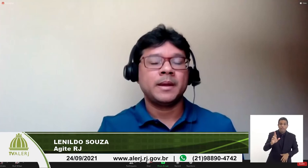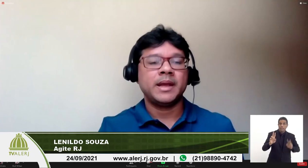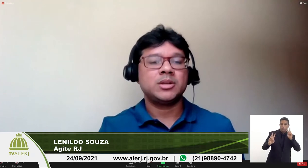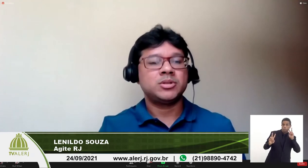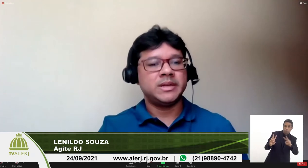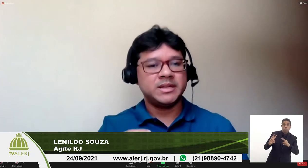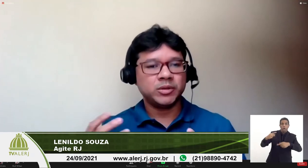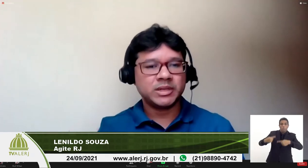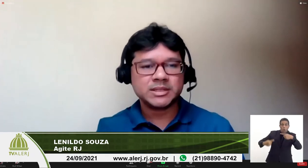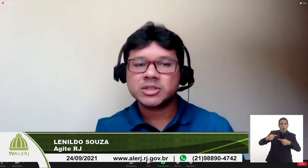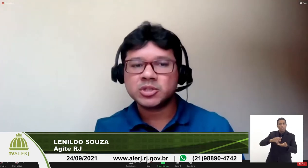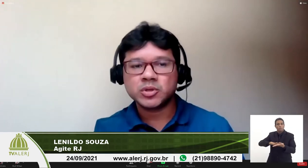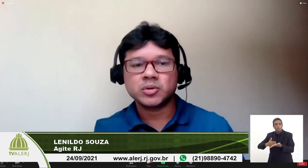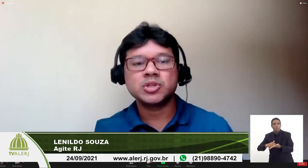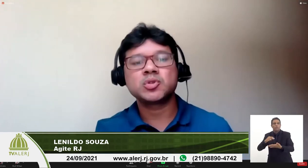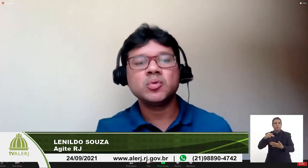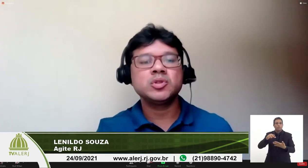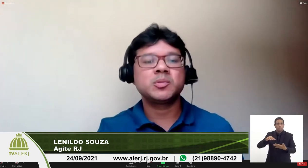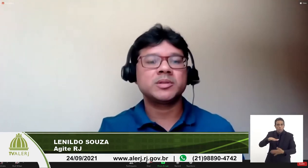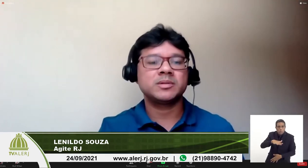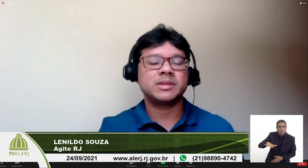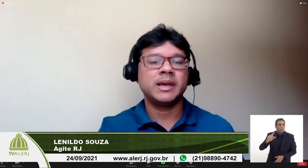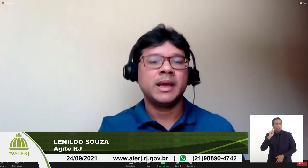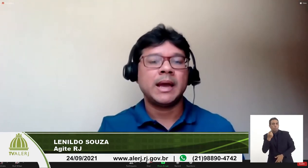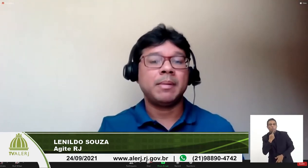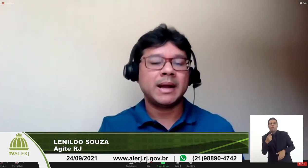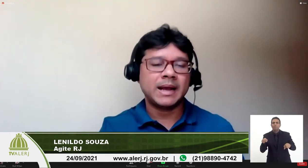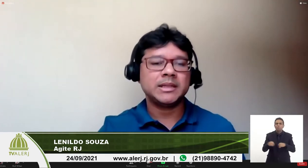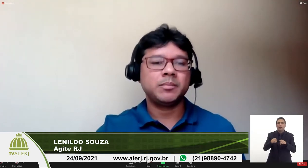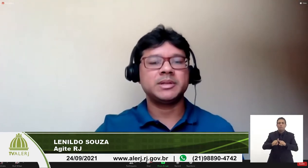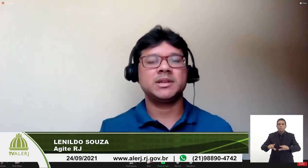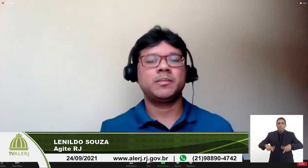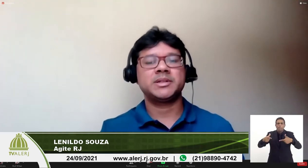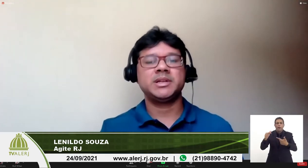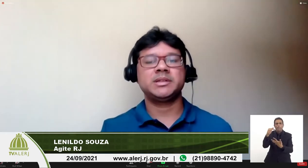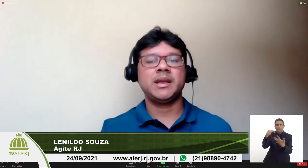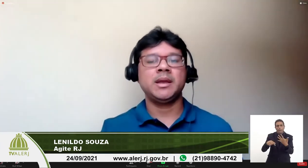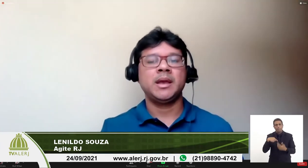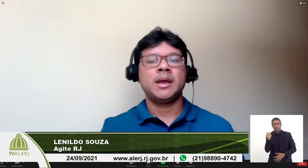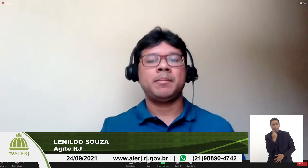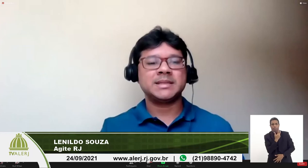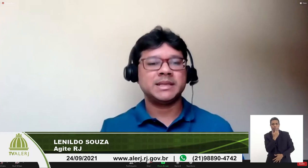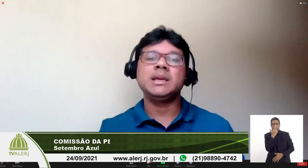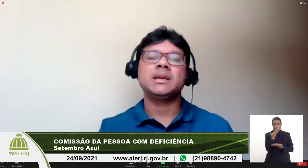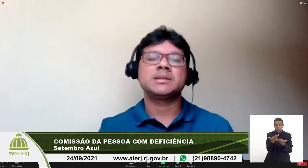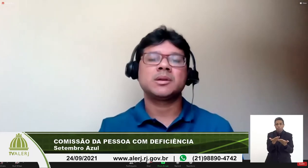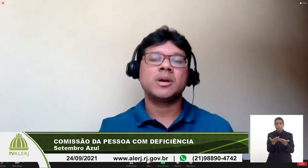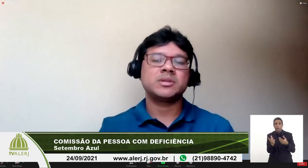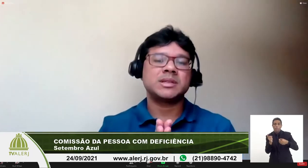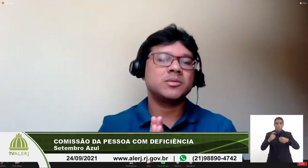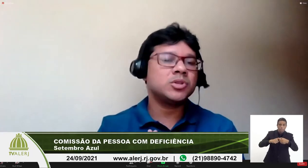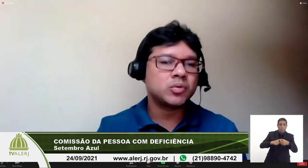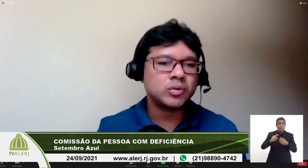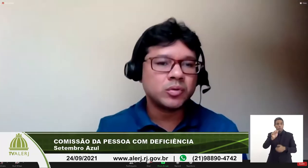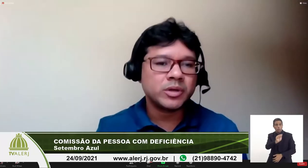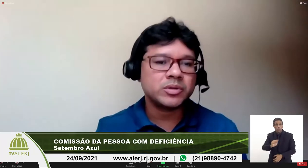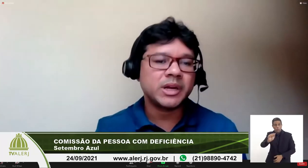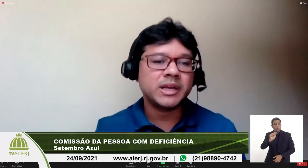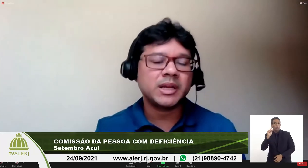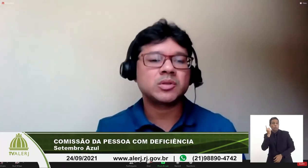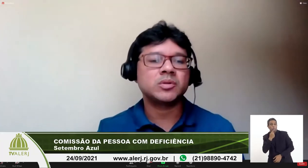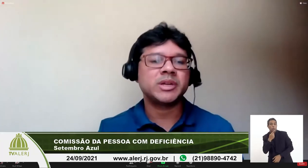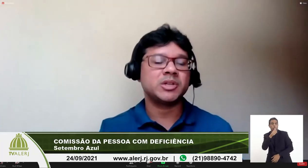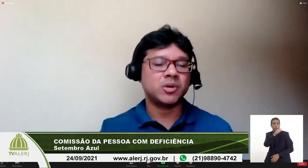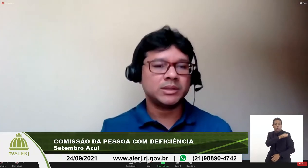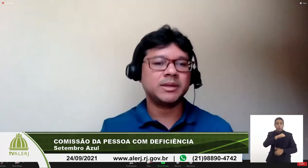de outras instituições de surdos possam ser abarcados por exemplo a gente tem parcerias com a associação de surdos do Rio